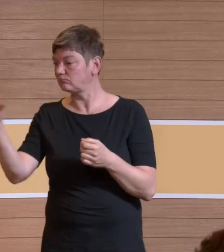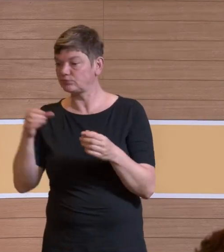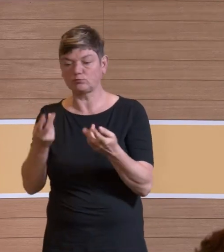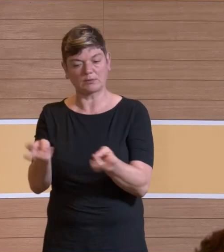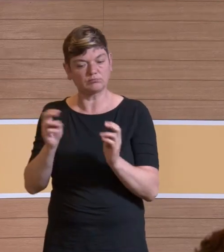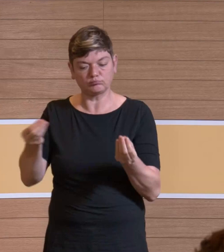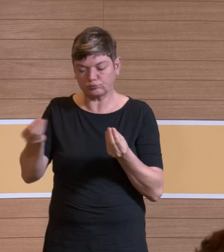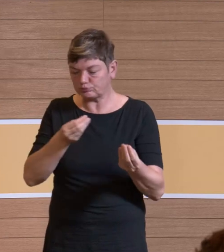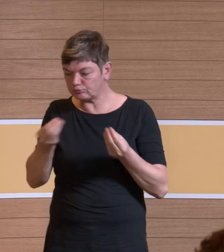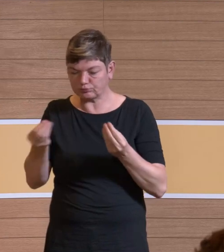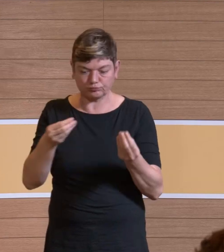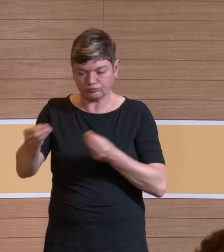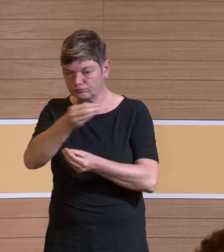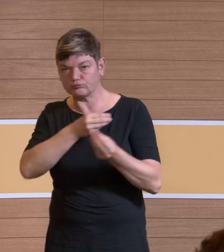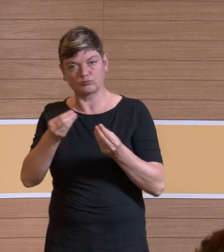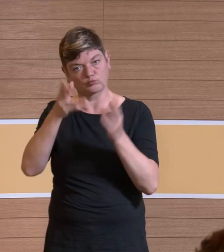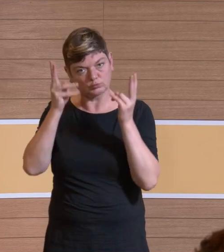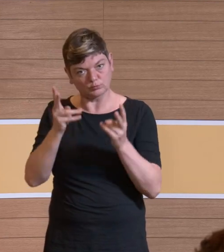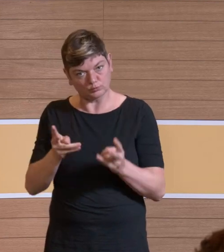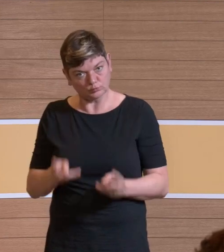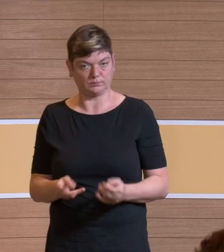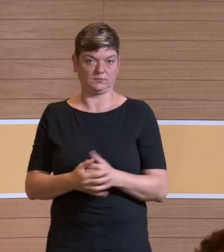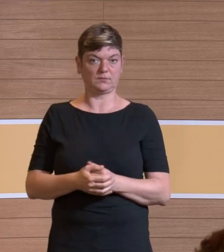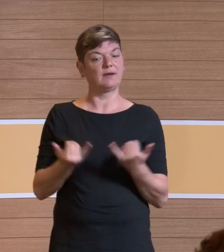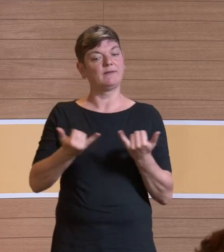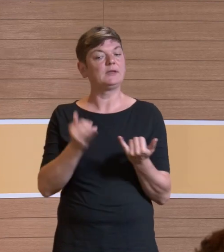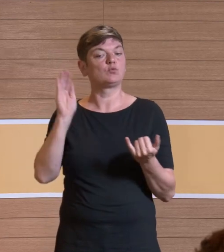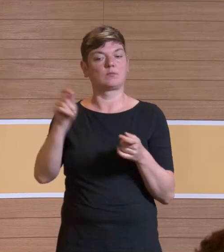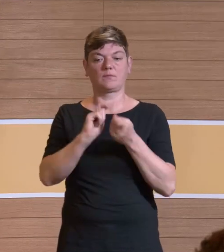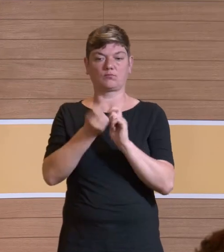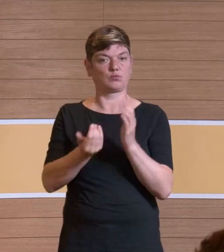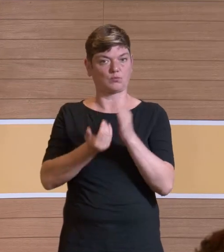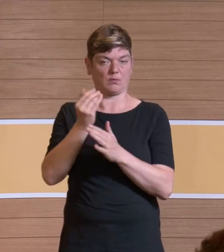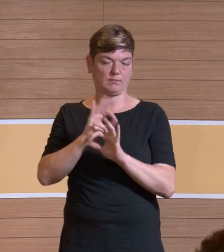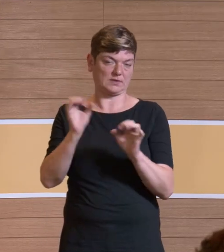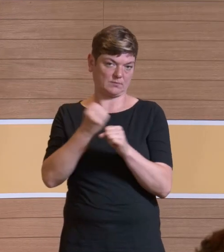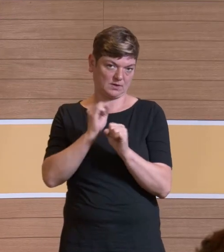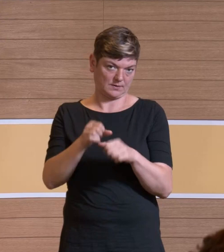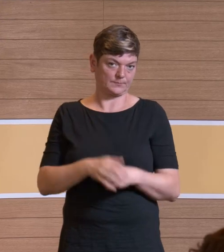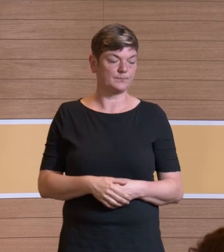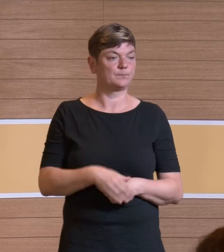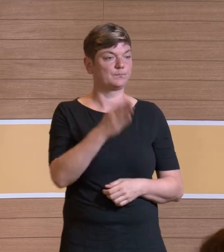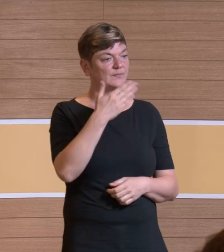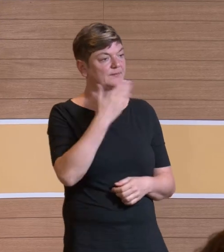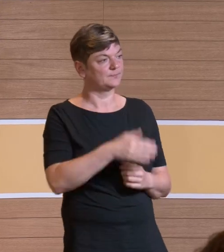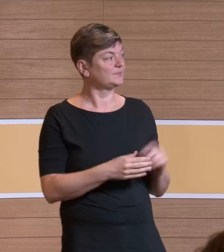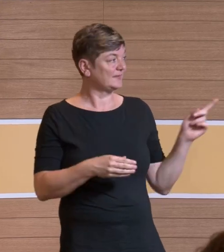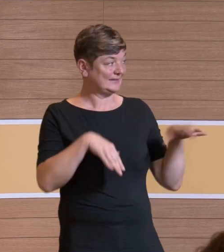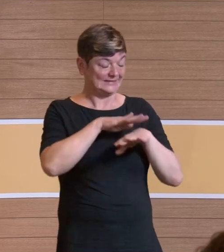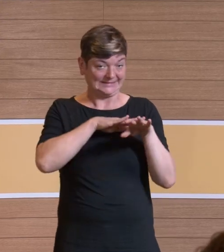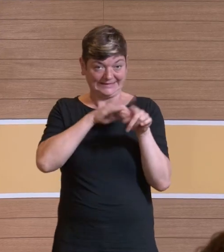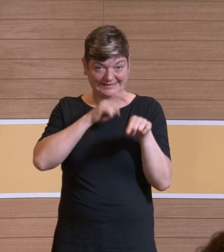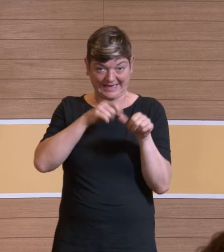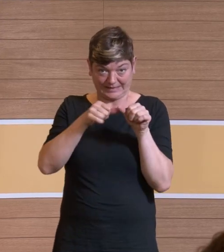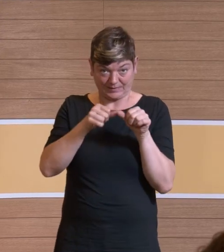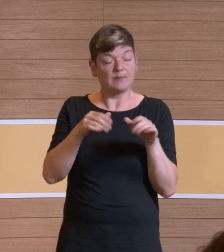gehen, die das durch und sagen, so ist es oder so ist es nicht. Und dann gibt es Überlegungen, wie man das ändern kann. Ja, herzlichen Dank. In Anbetracht der Zeit, ich habe